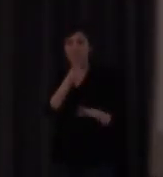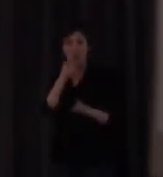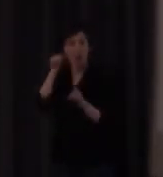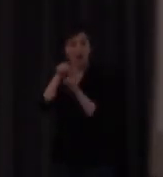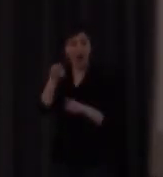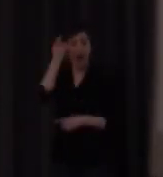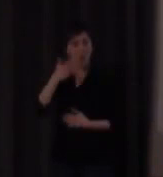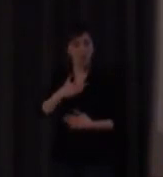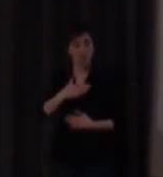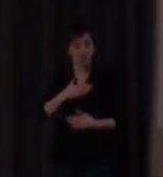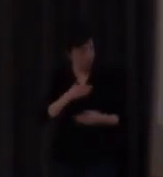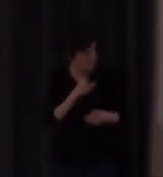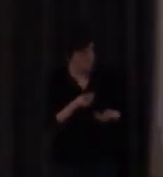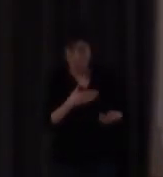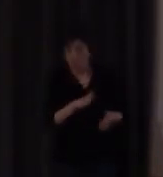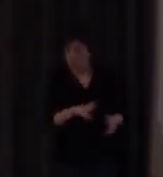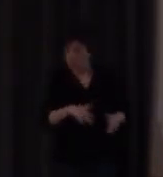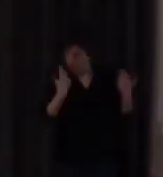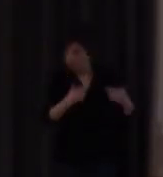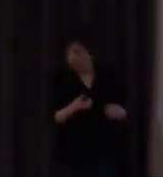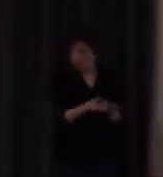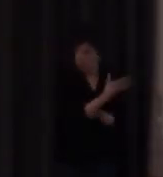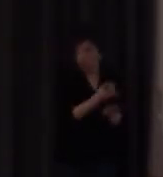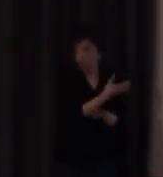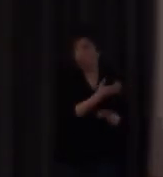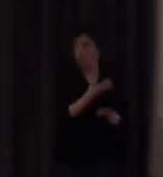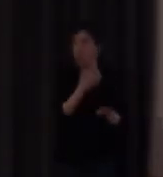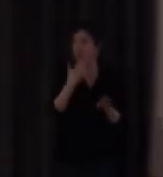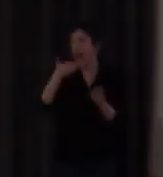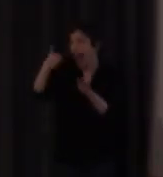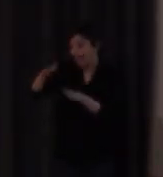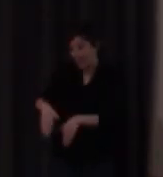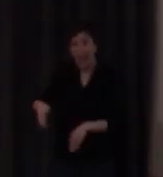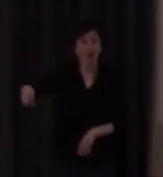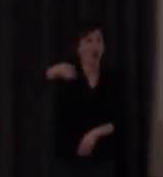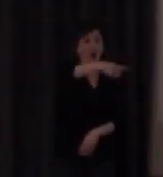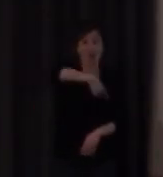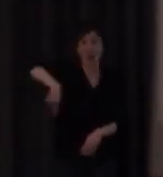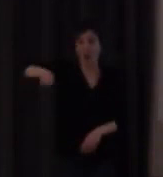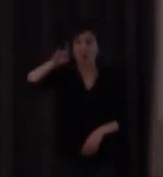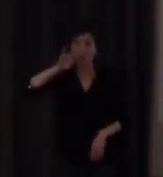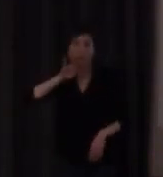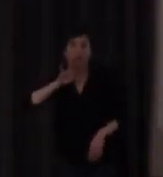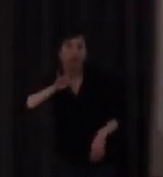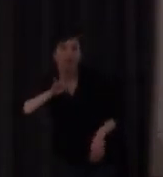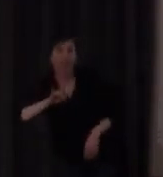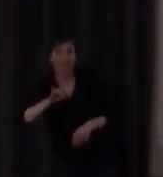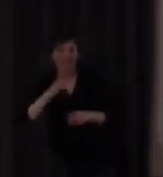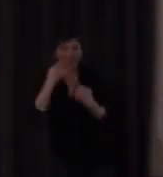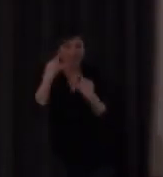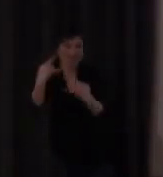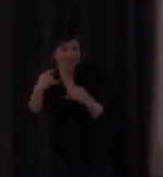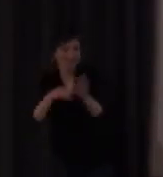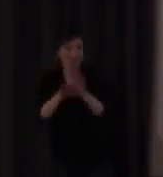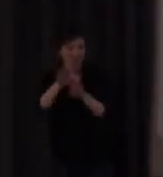alumnos pues lo vamos a poner si lo sigues bien y al final todo el mundo estaba viendo el powerpoint porque también es muy